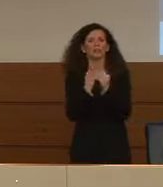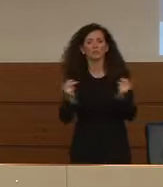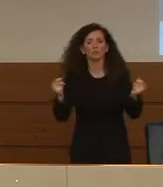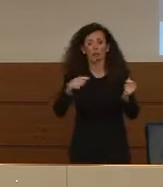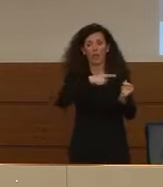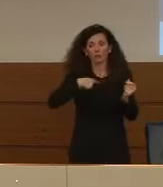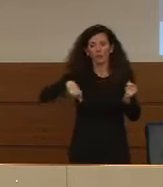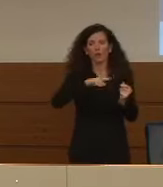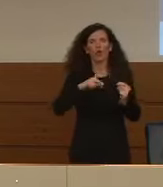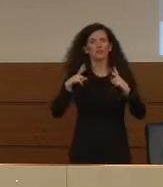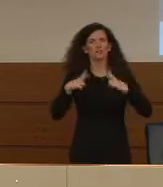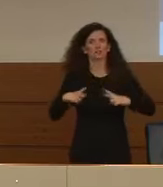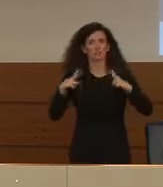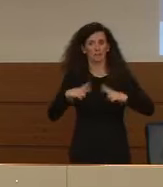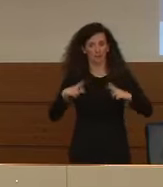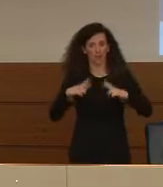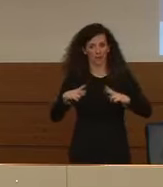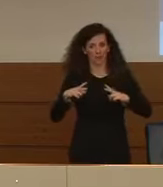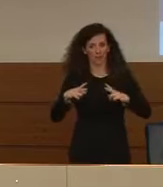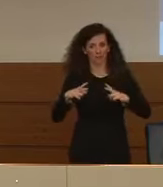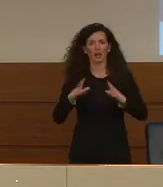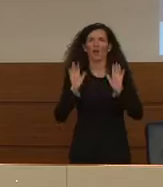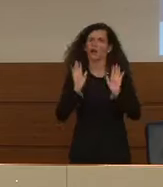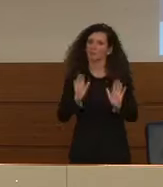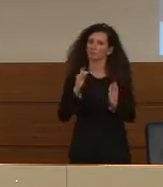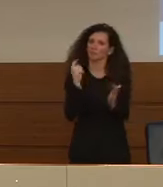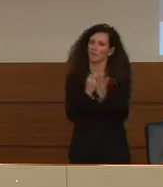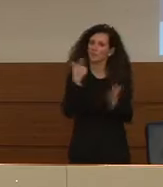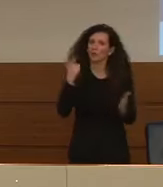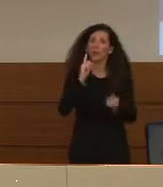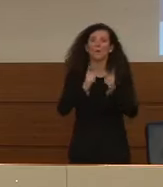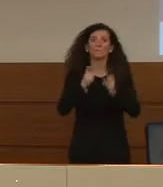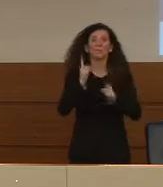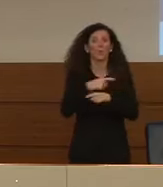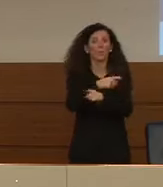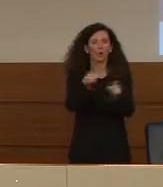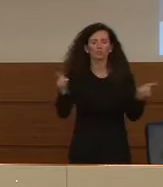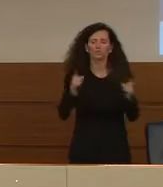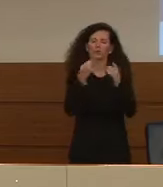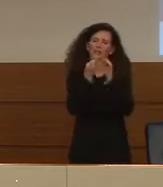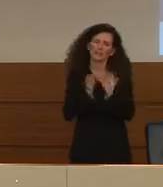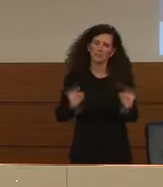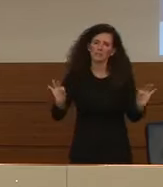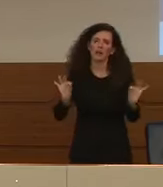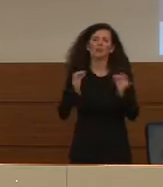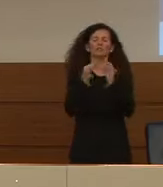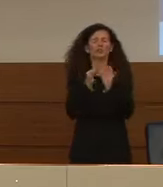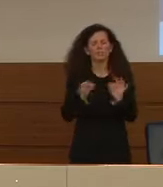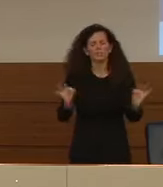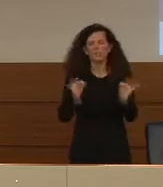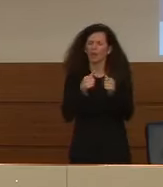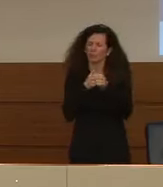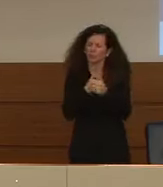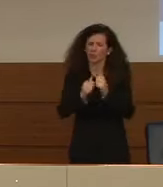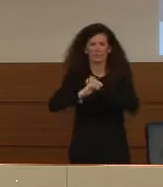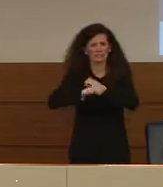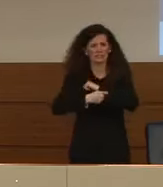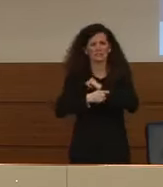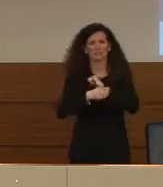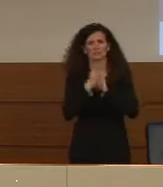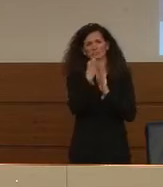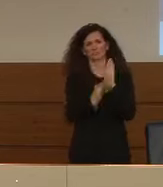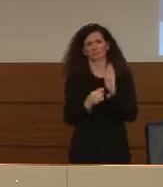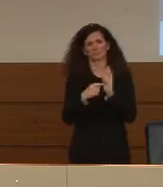ospicavamo, fermo restando che è molto importante che la popolazione rispetti rigorosamente quelle che sono le indicazioni.